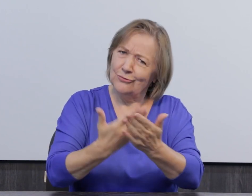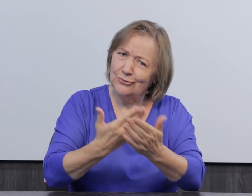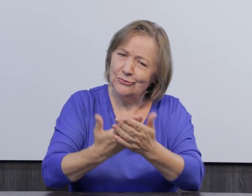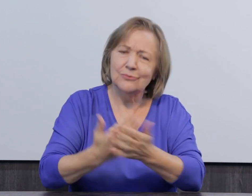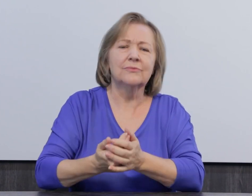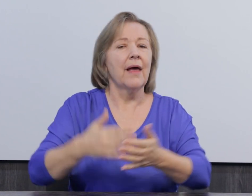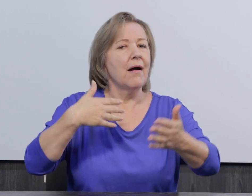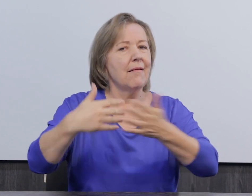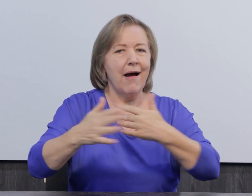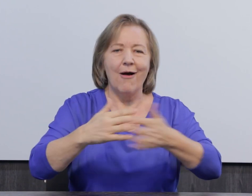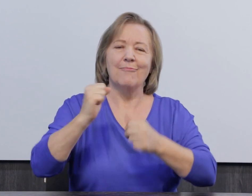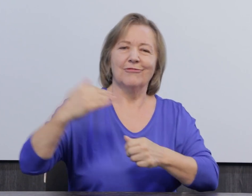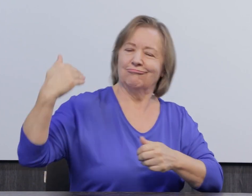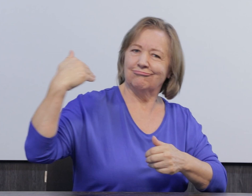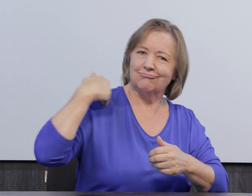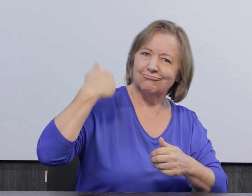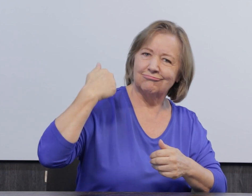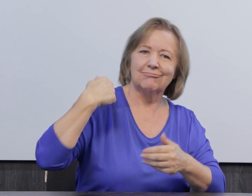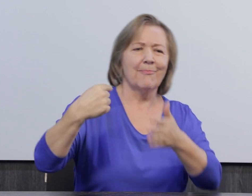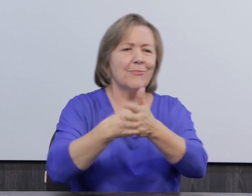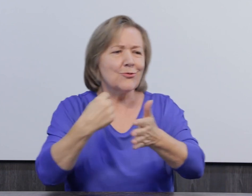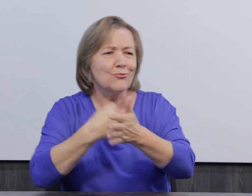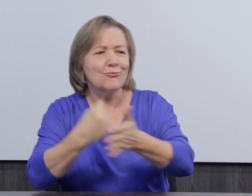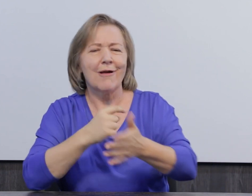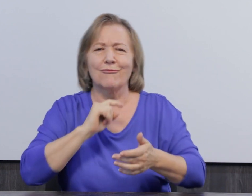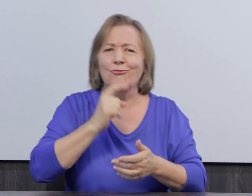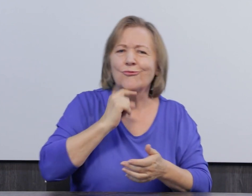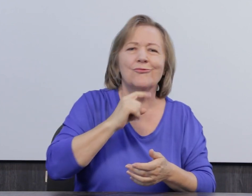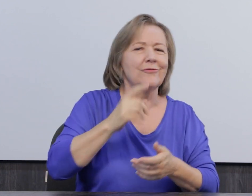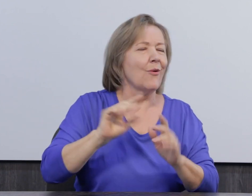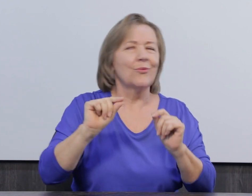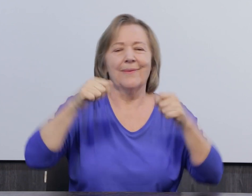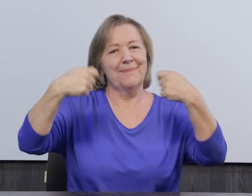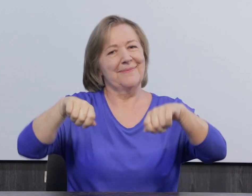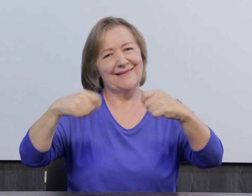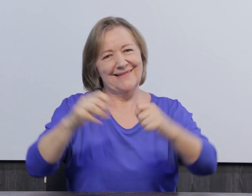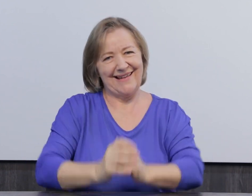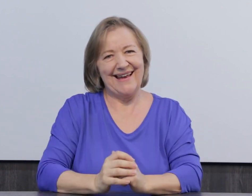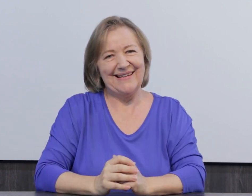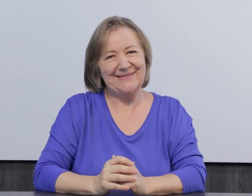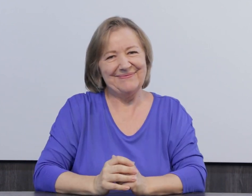Bons estudos e qualquer coisa estou à disposição. Qualquer dúvida pode entrar em contato comigo. Tchau, tchau.